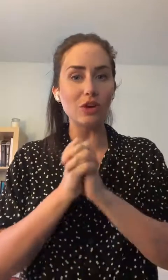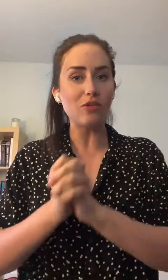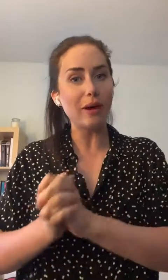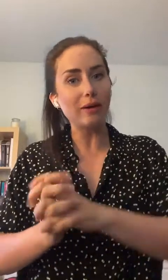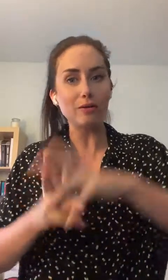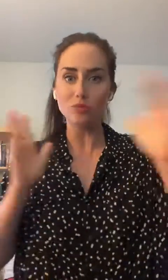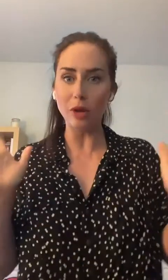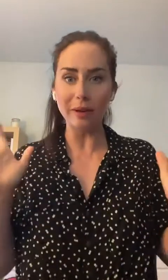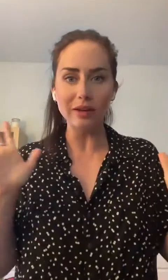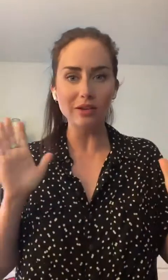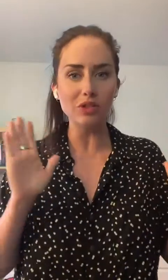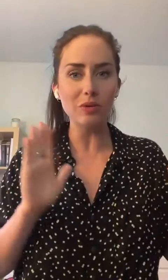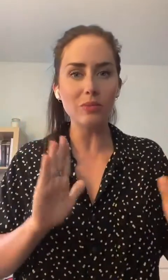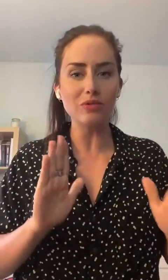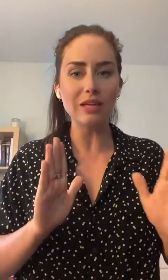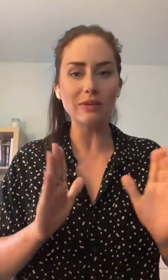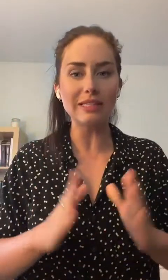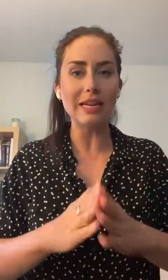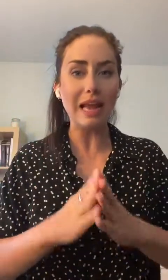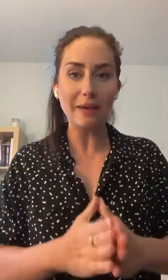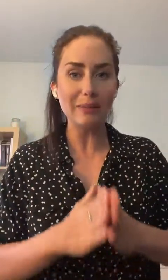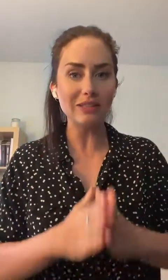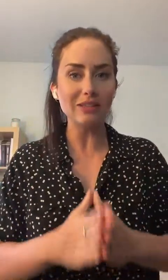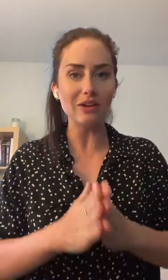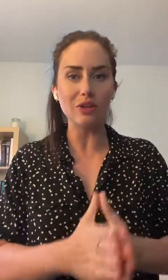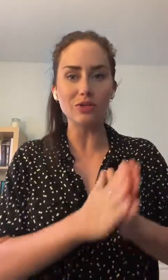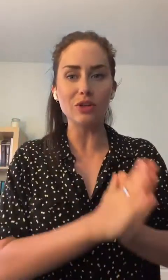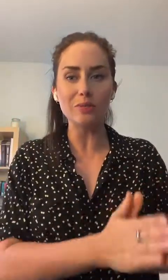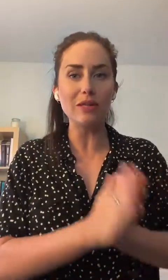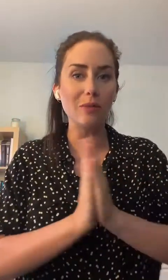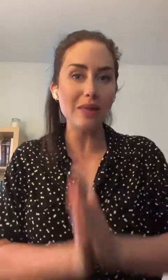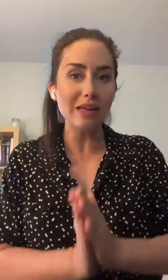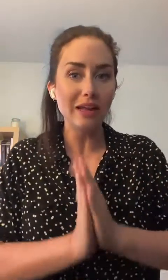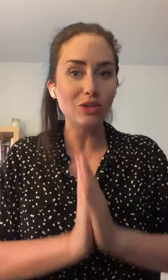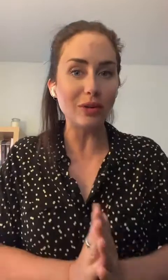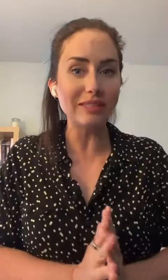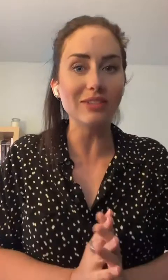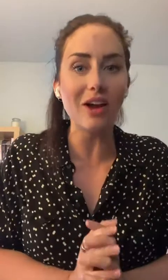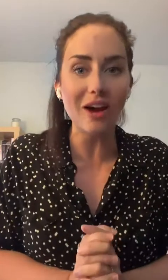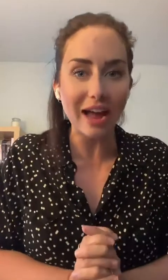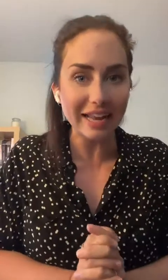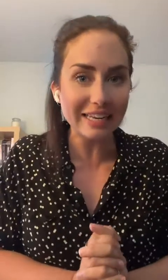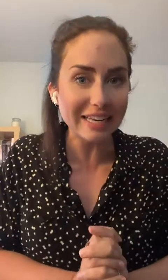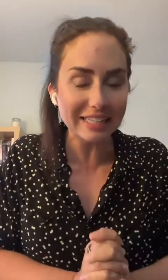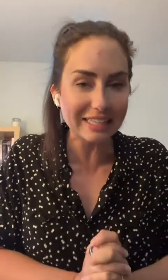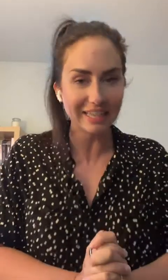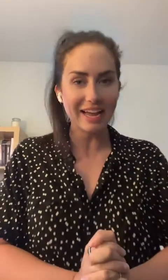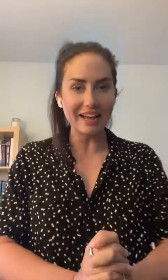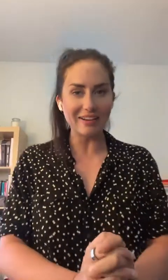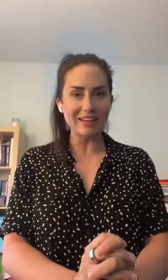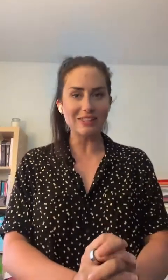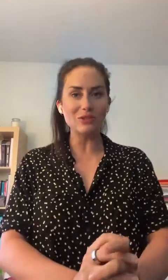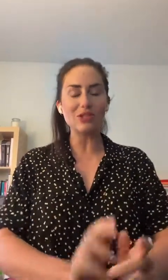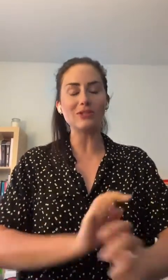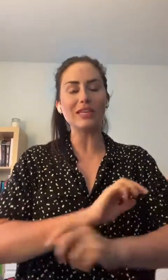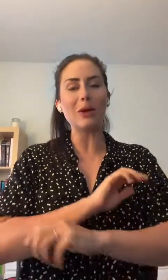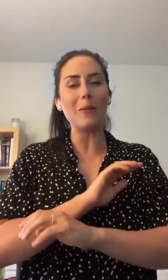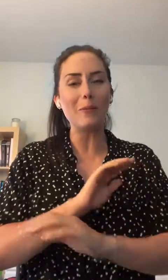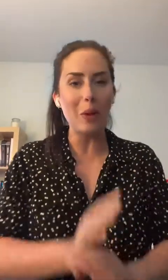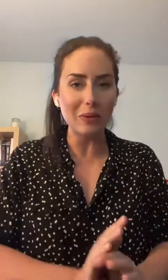se revoit demain en story pour vous annoncer la personne gagnante de notre prix de 1300 $ à la clinique. Alors, là-dessus, je vous souhaite un bon